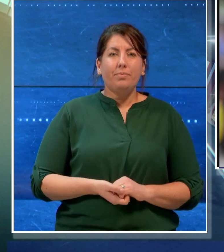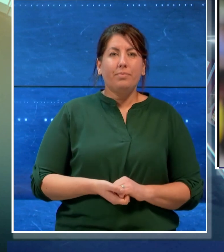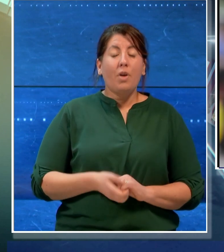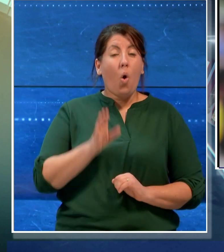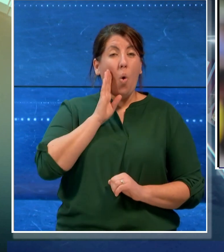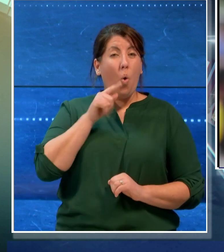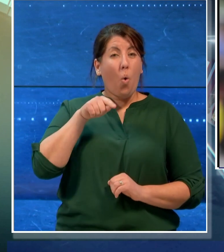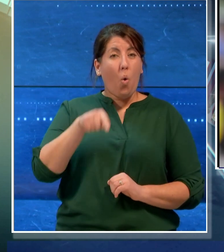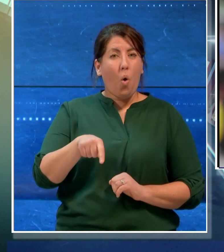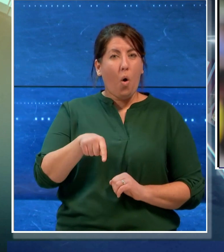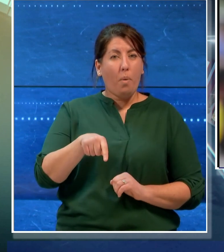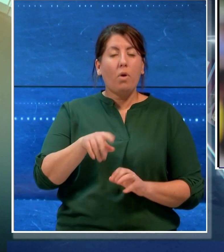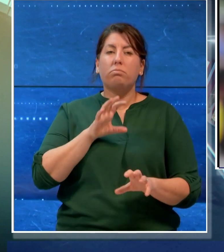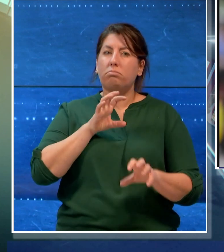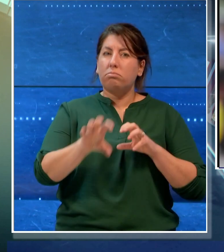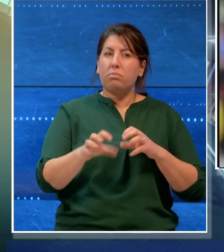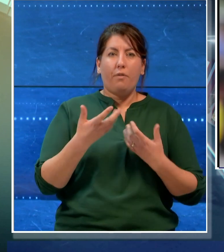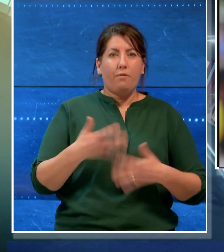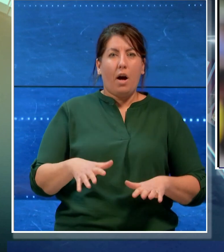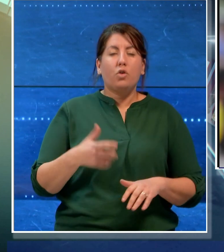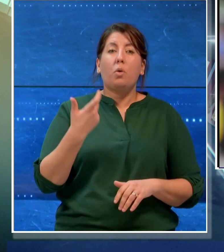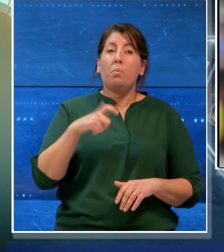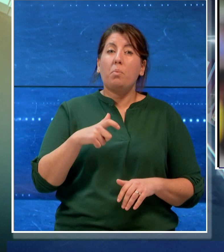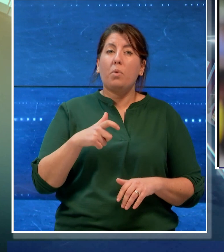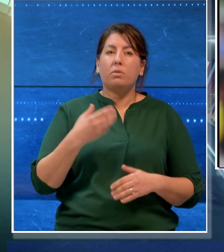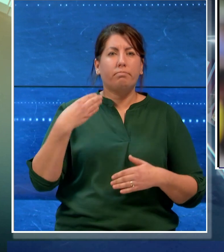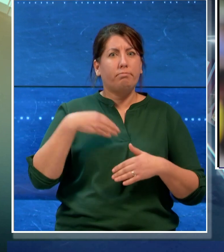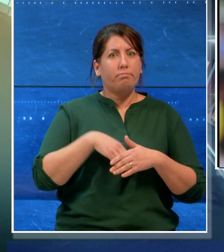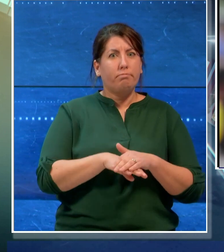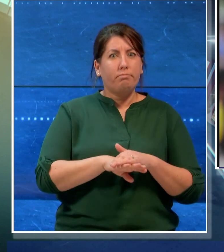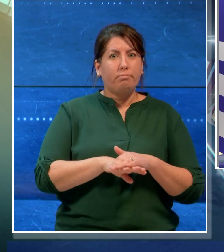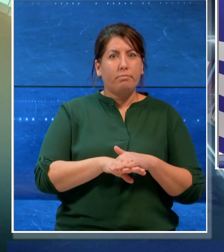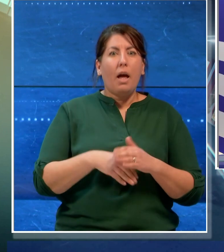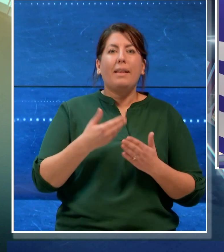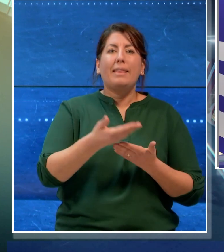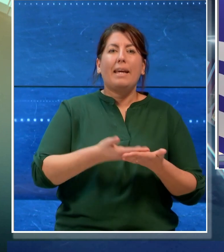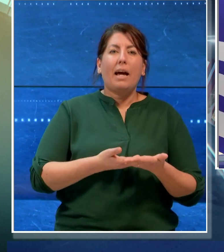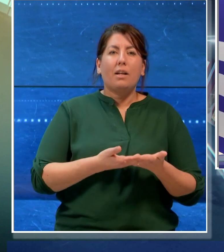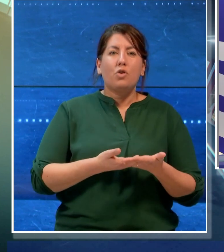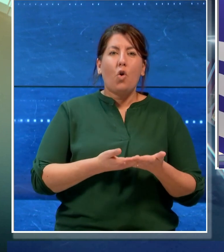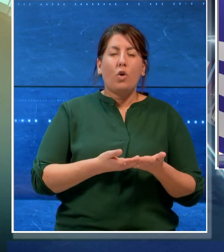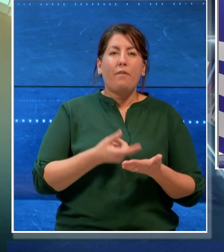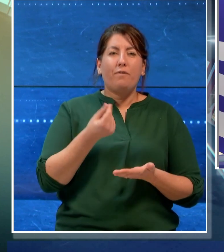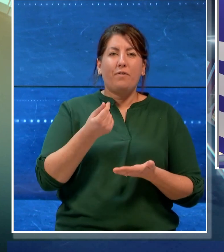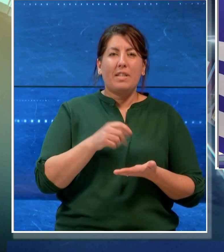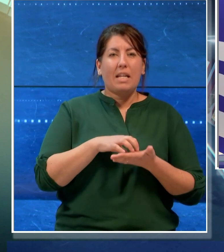è stato denunciato per omessa presentazione delle dichiarazioni fiscali.